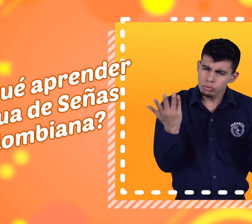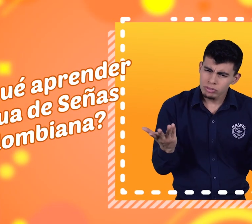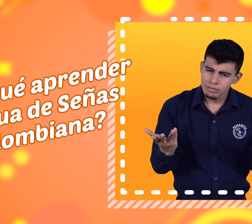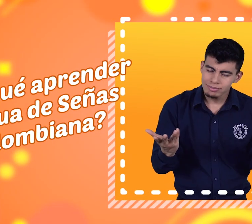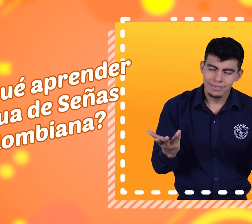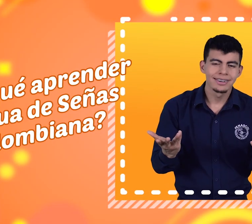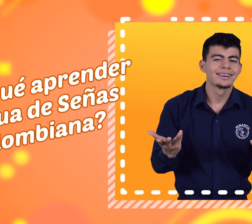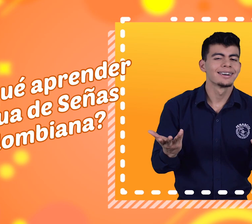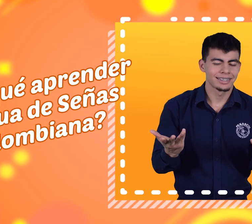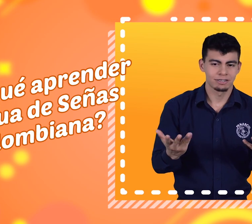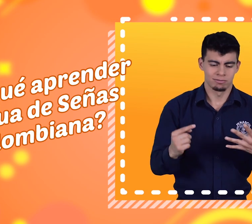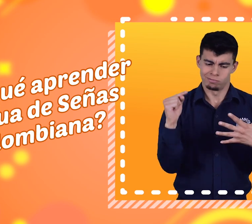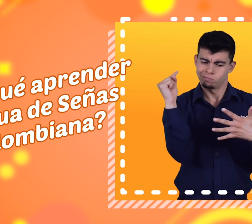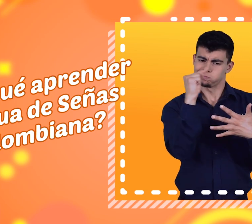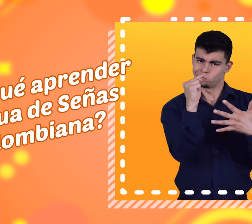Aquí les damos algunas razones.